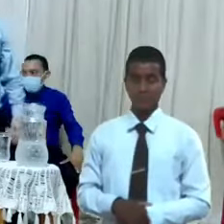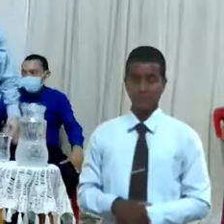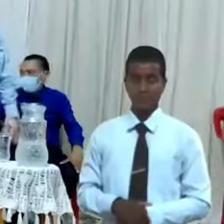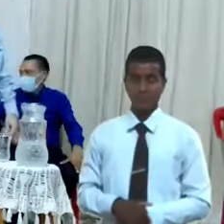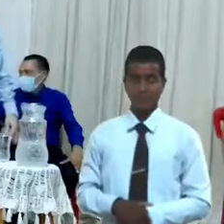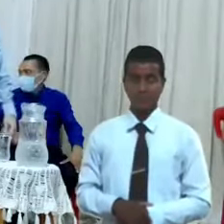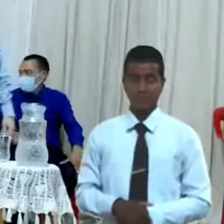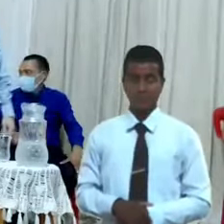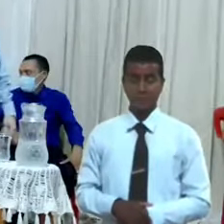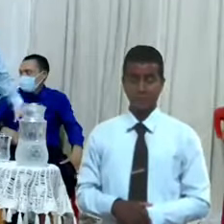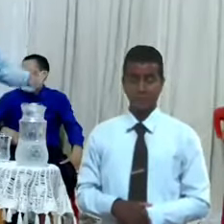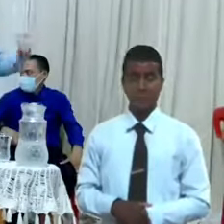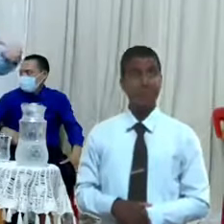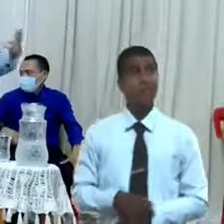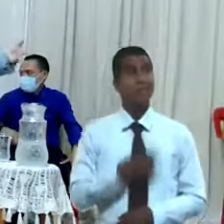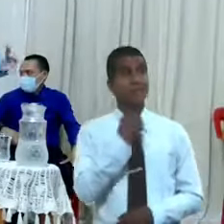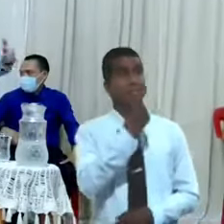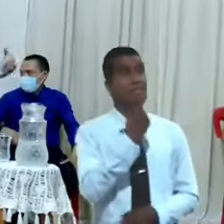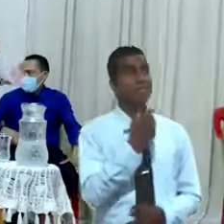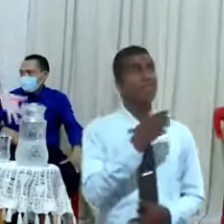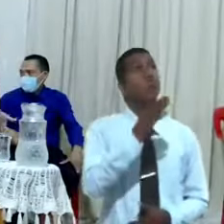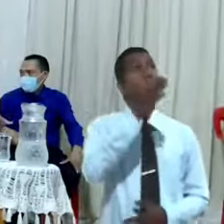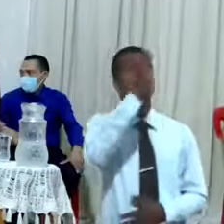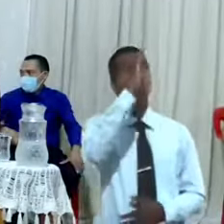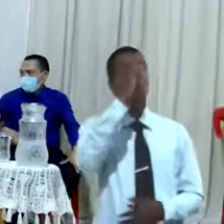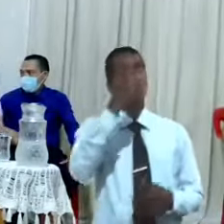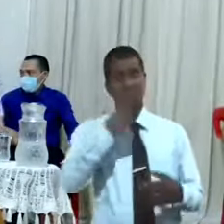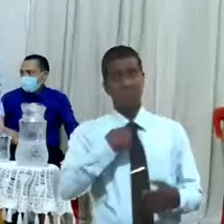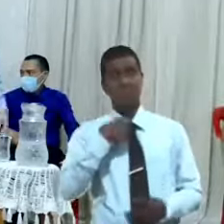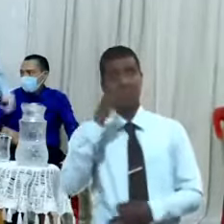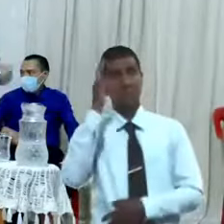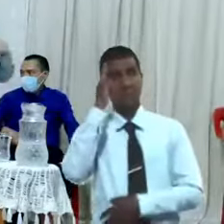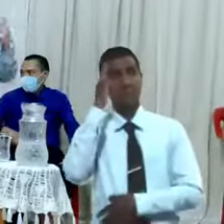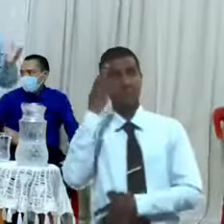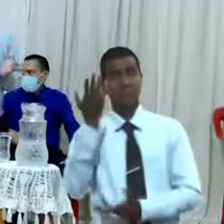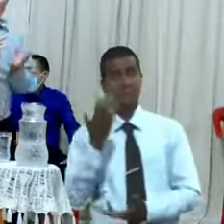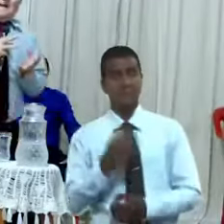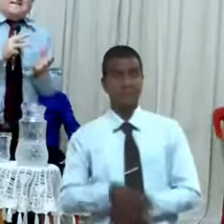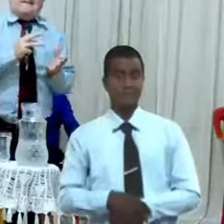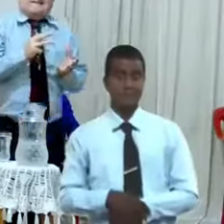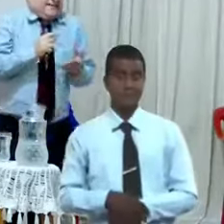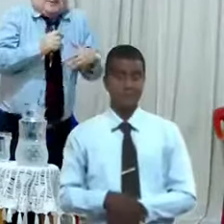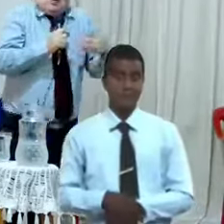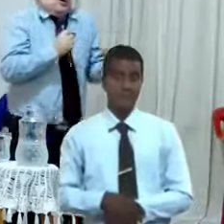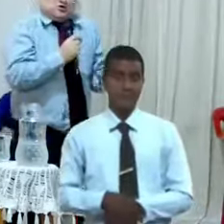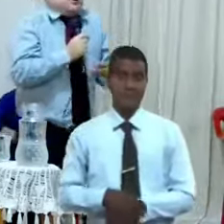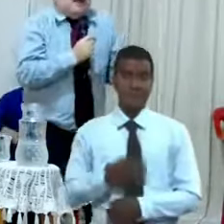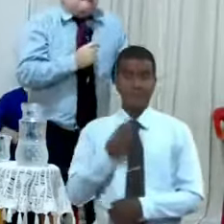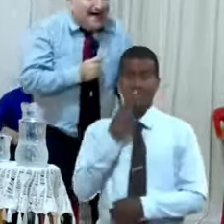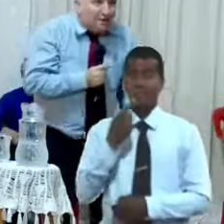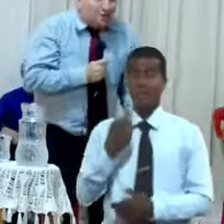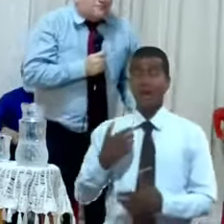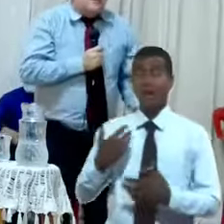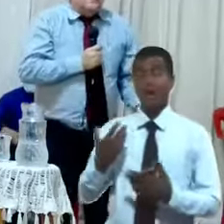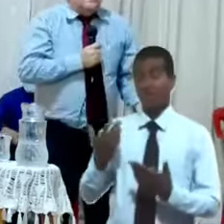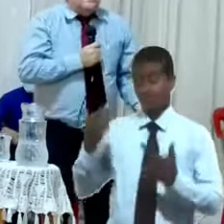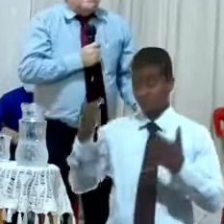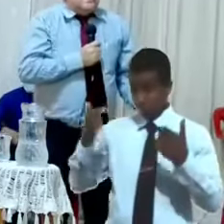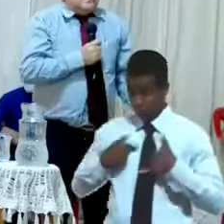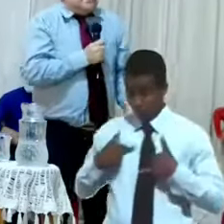Job está diciendo Dios me daría la razón y entonces ¿qué argumentaba? Es que yo no soy tan malo,